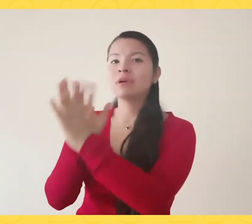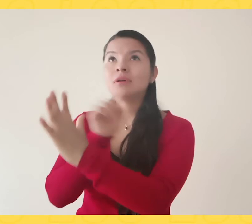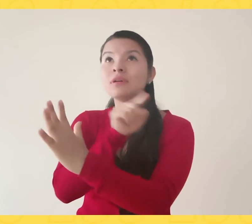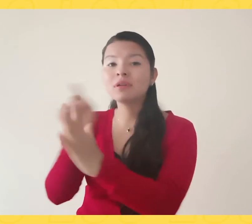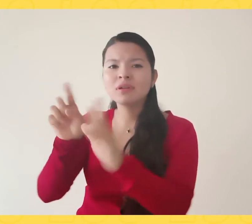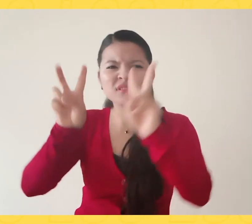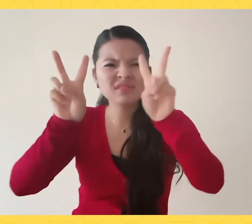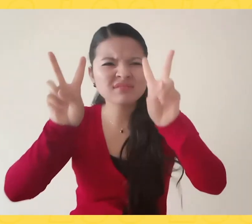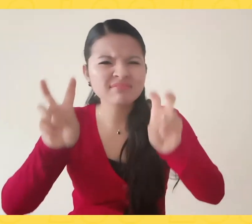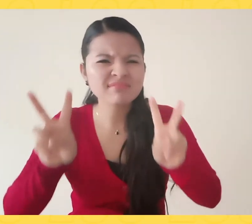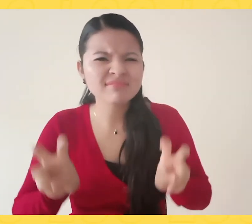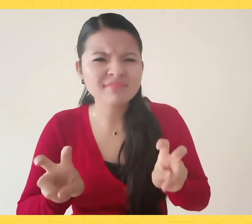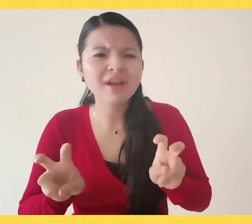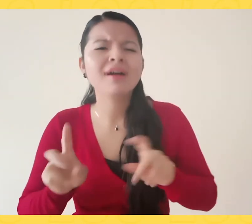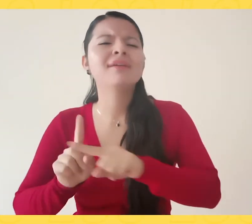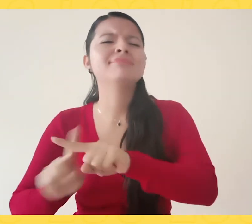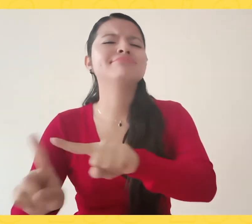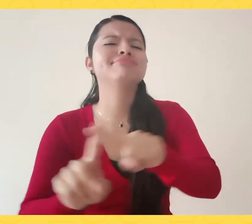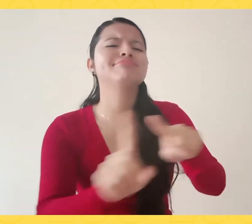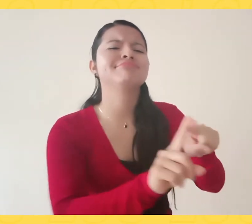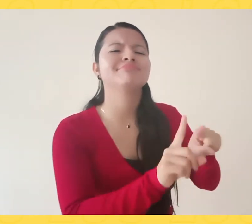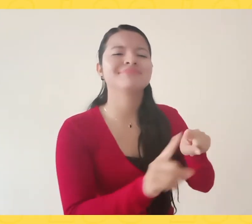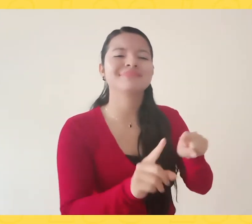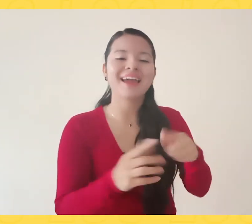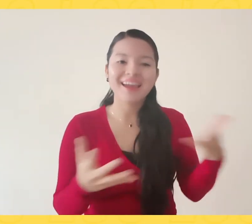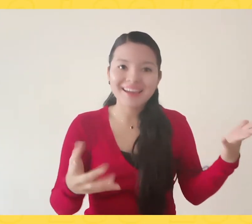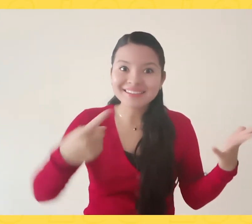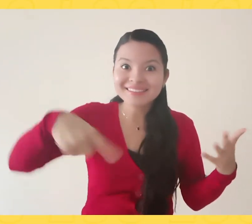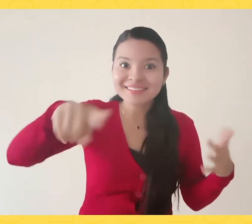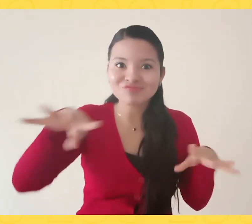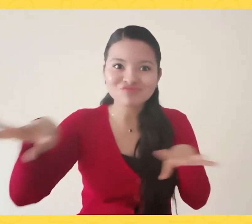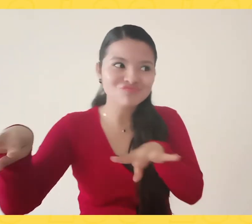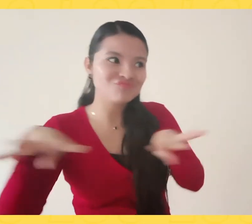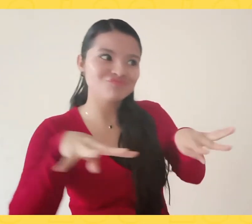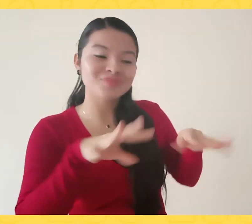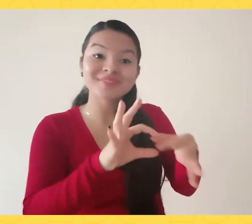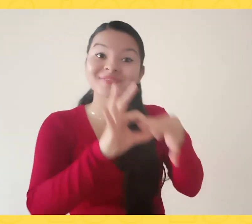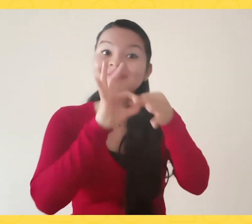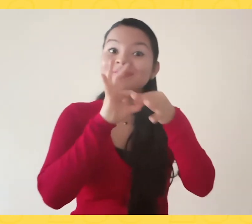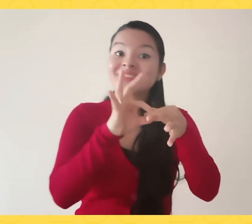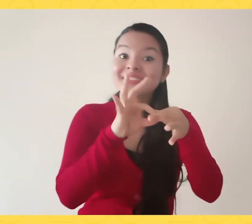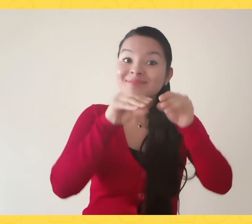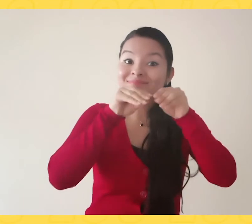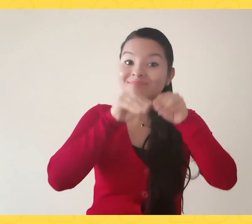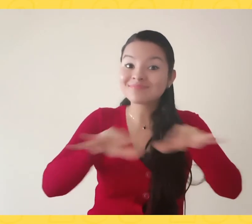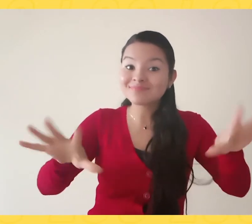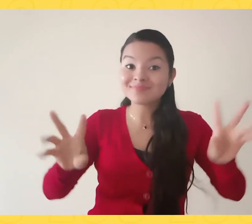Y hablaremos de diversos temas. Todo por el Facebook de FENASCOL. ¡Bienvenidos!